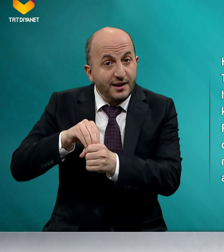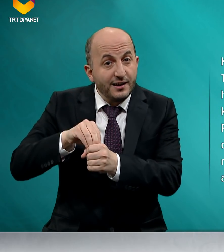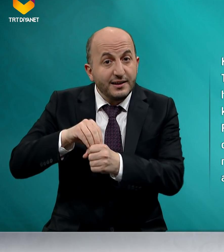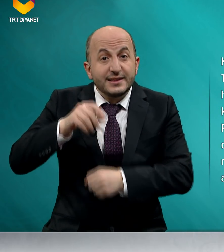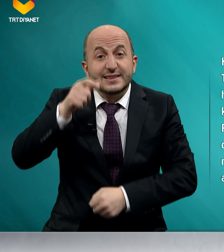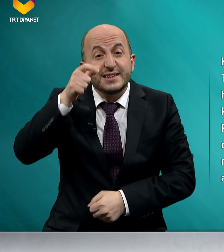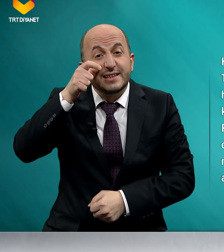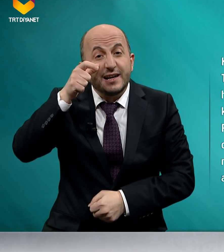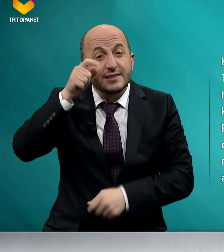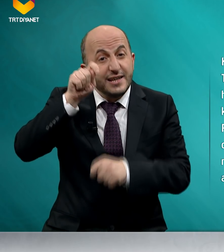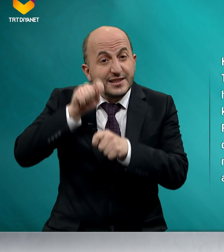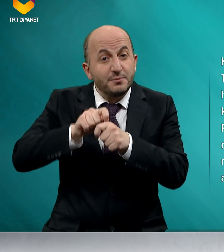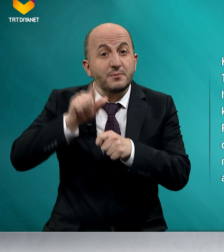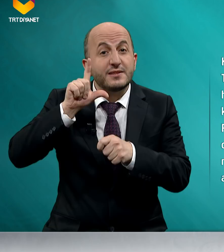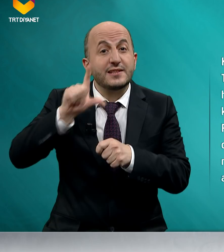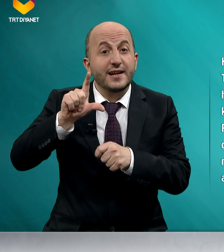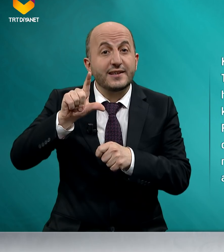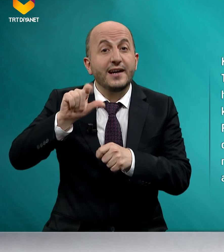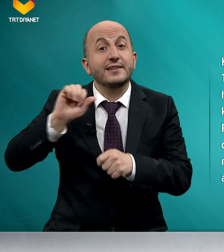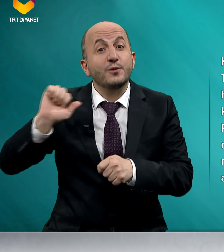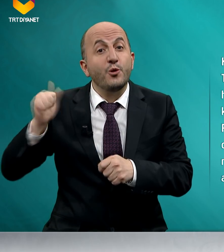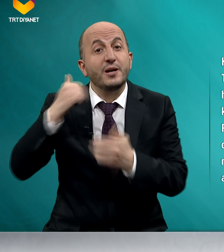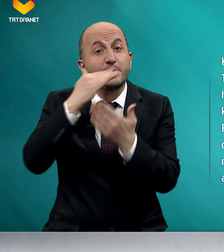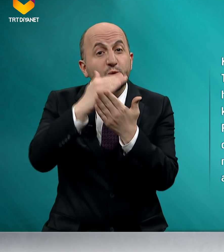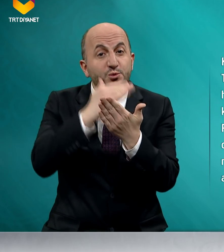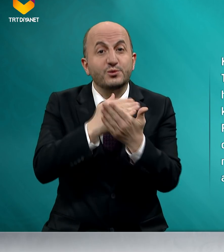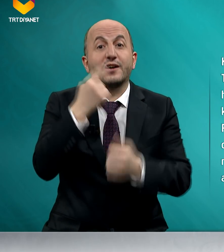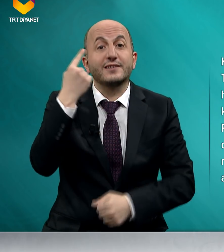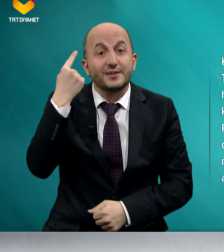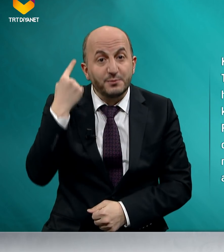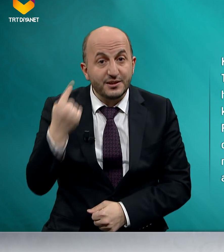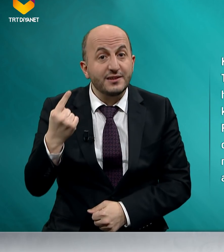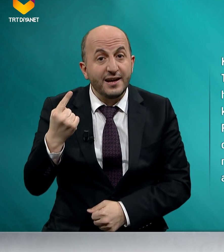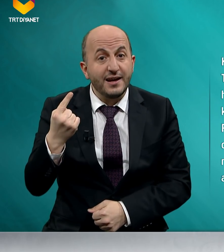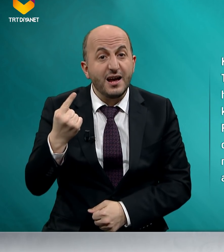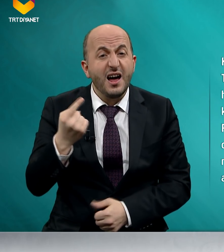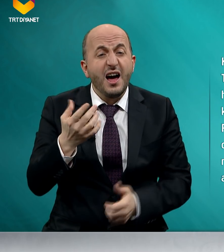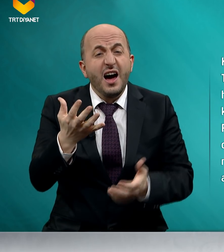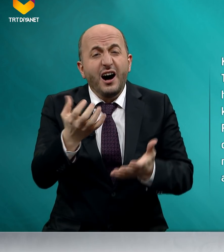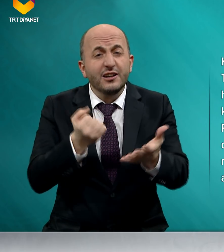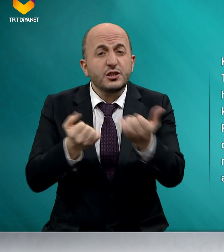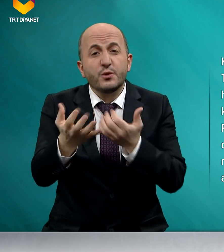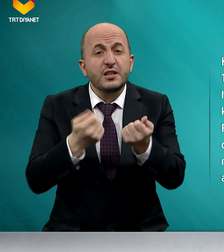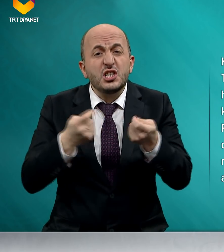dikkat etmemiz gereken önemli hususlardan biri de, alışveriş